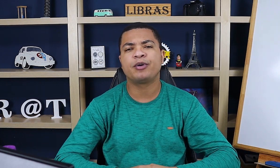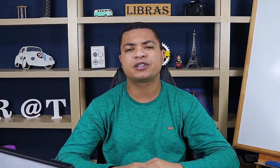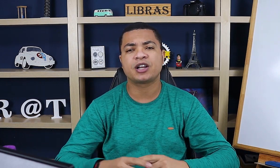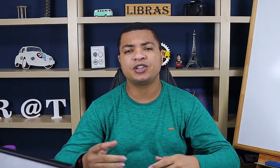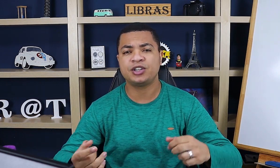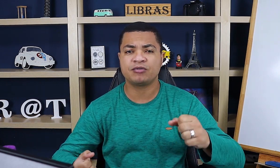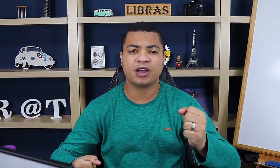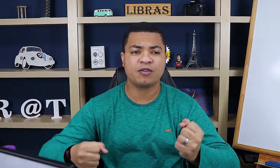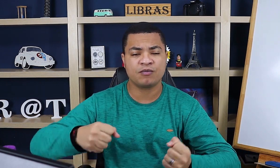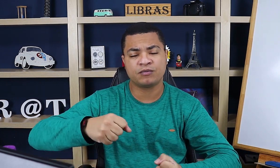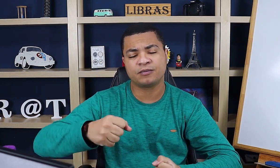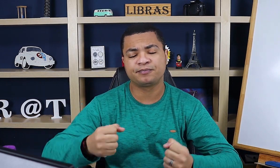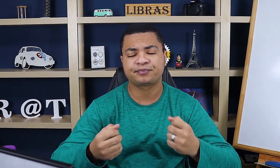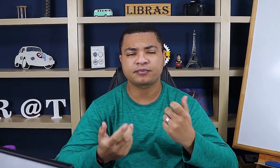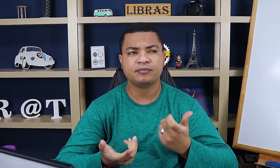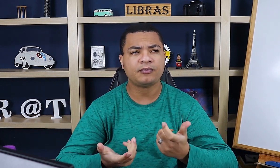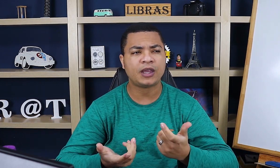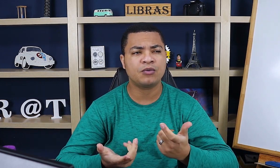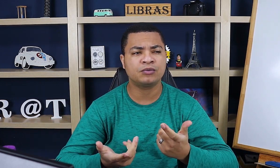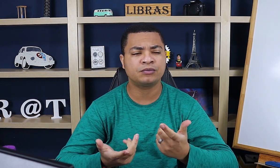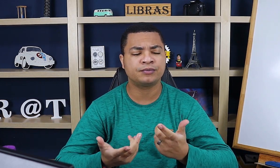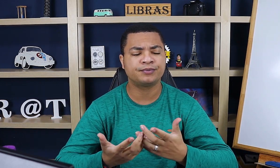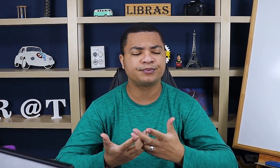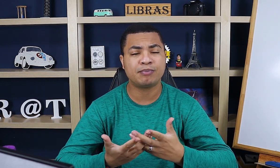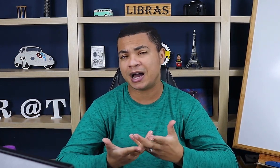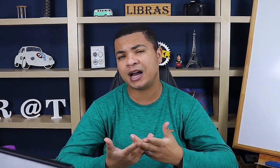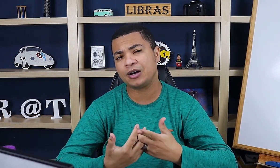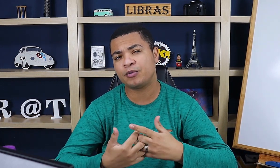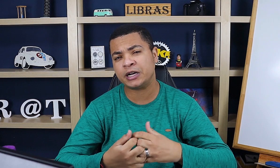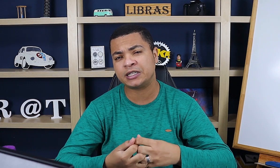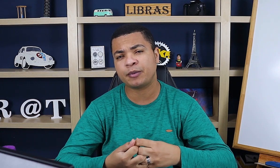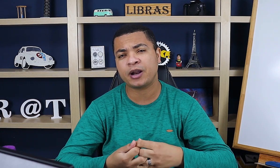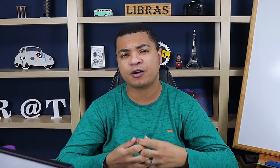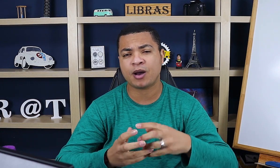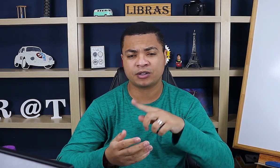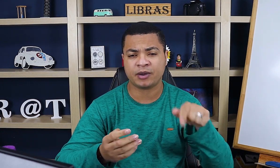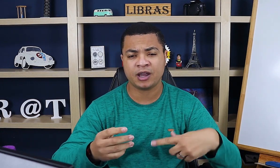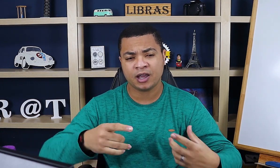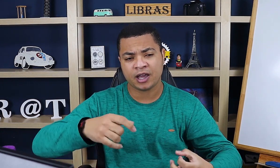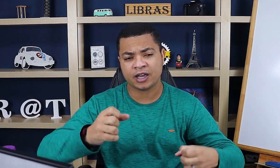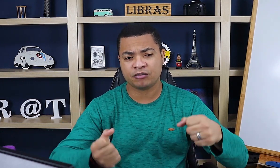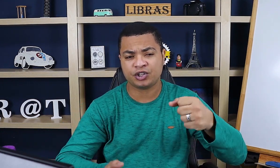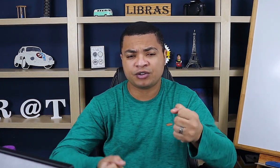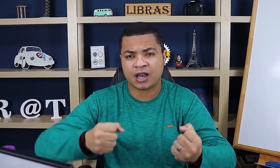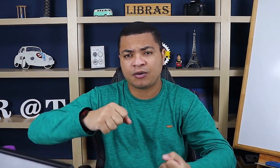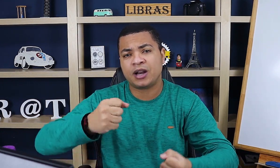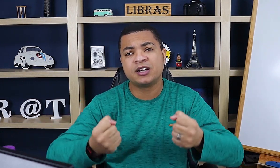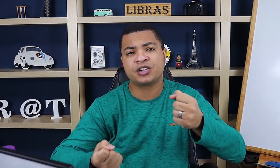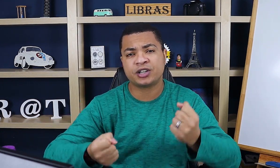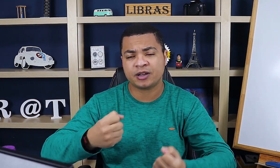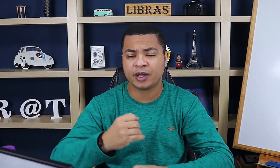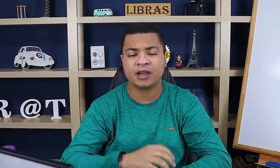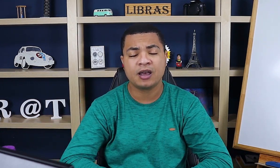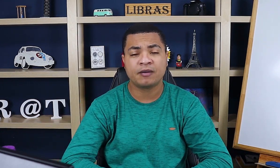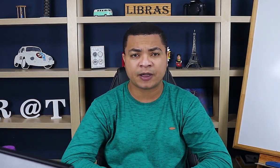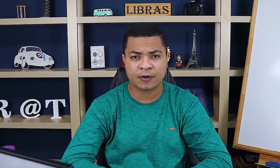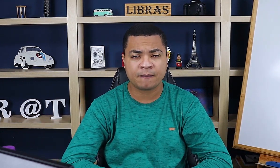Pode estar dirigindo aí um barco, por exemplo, né? Que o barco também é redondinho lá, ou a lancha também, tá bom?